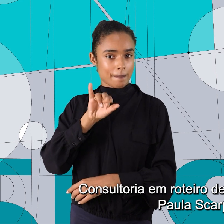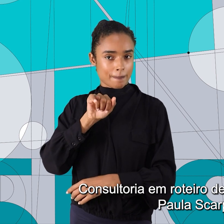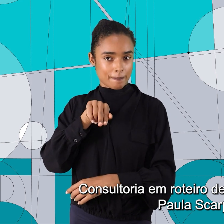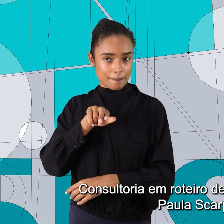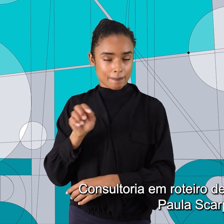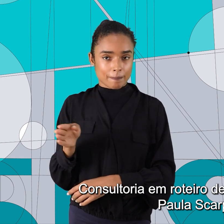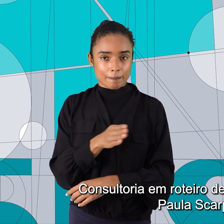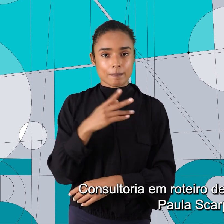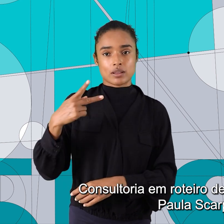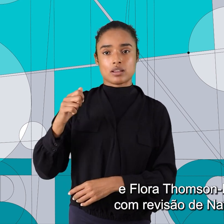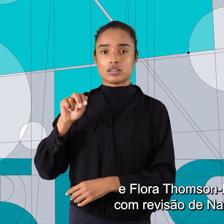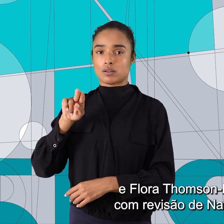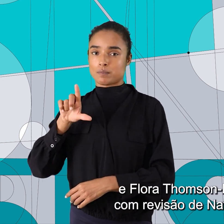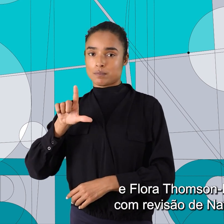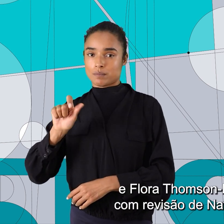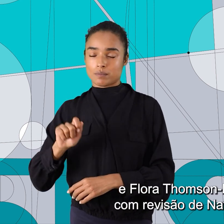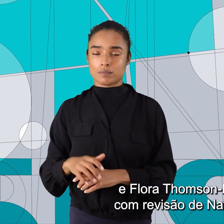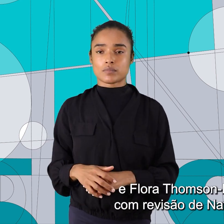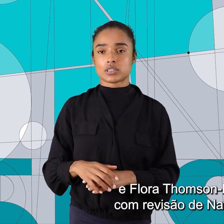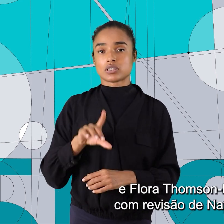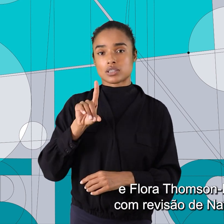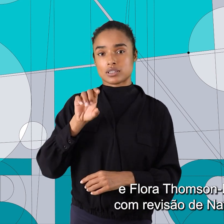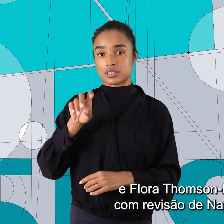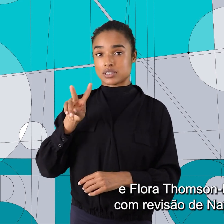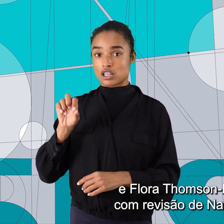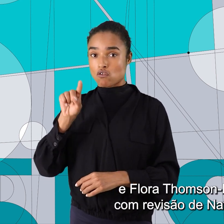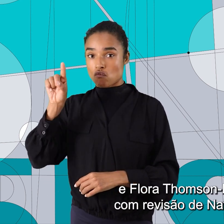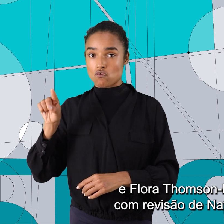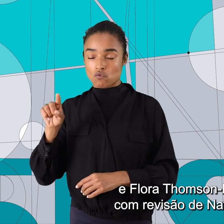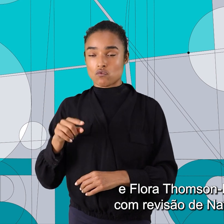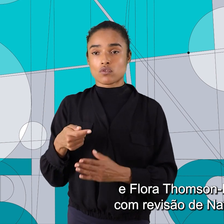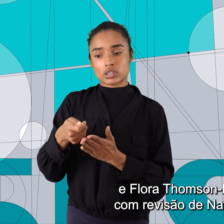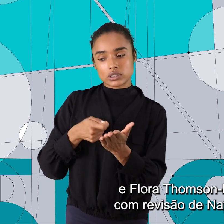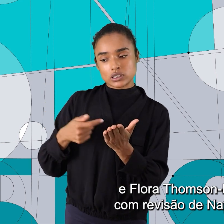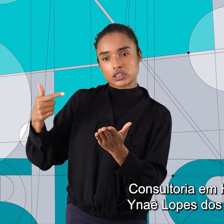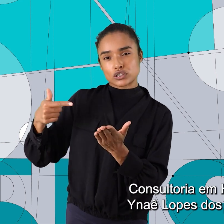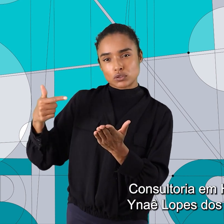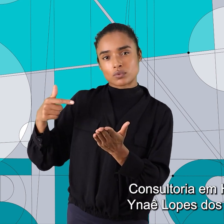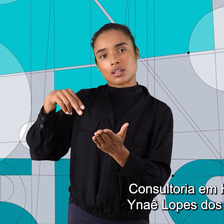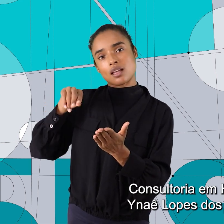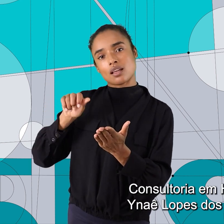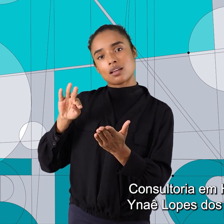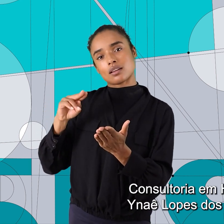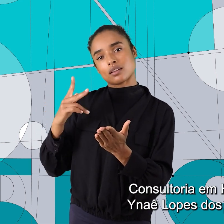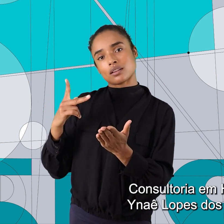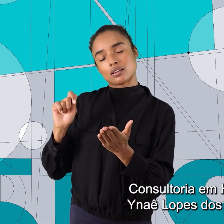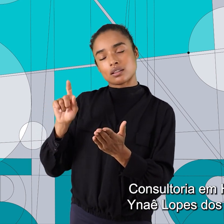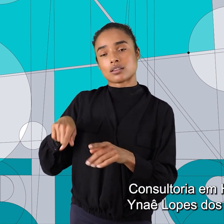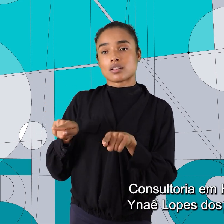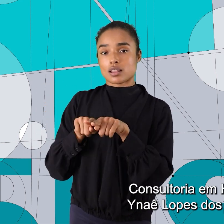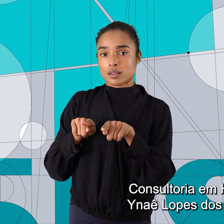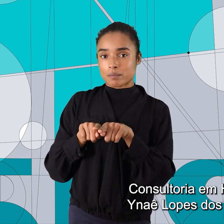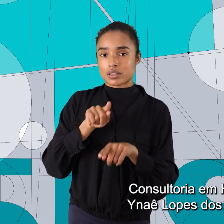Jaspe, Paula Escarpim e Flora Thompson-Devaux com revisão de Natália Silva. Consultoria em História